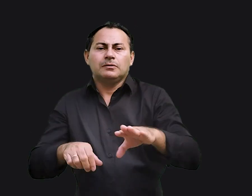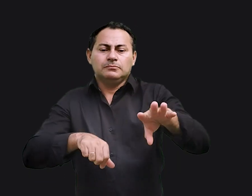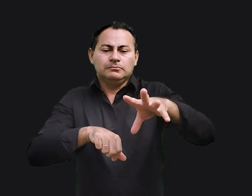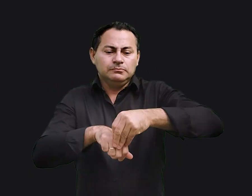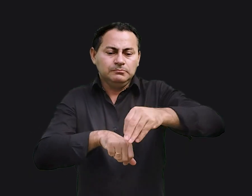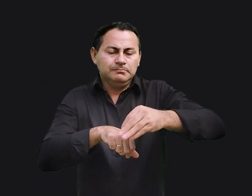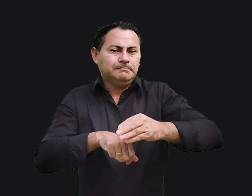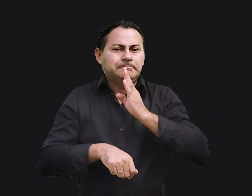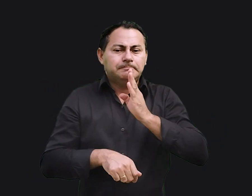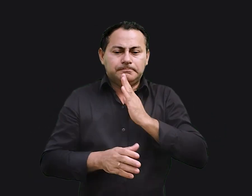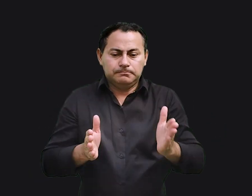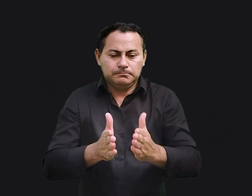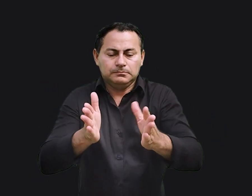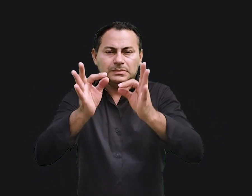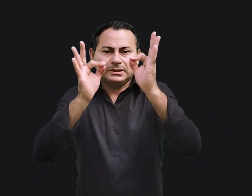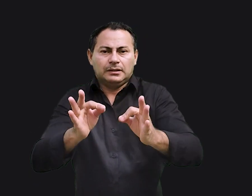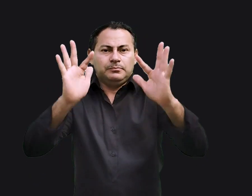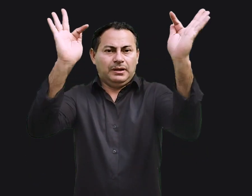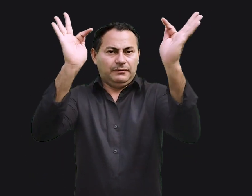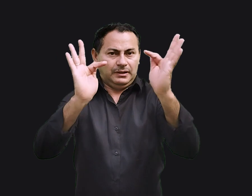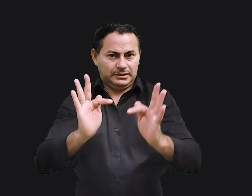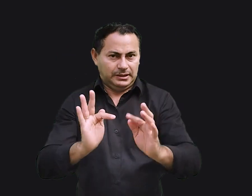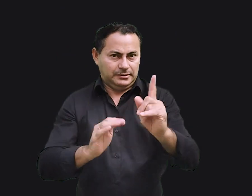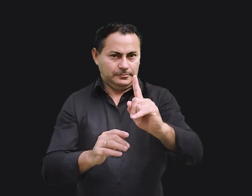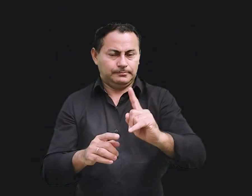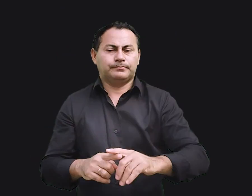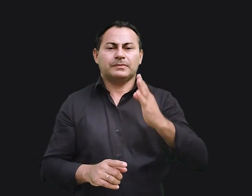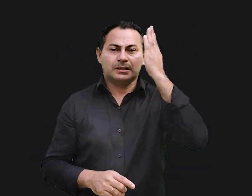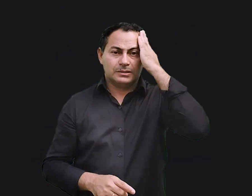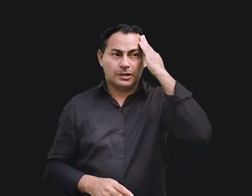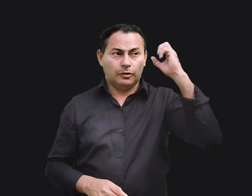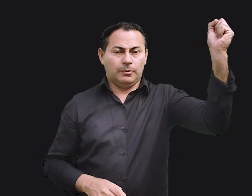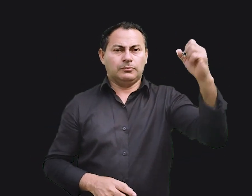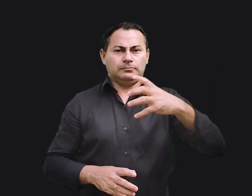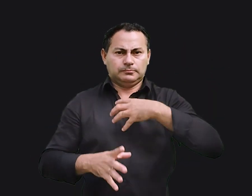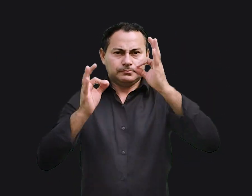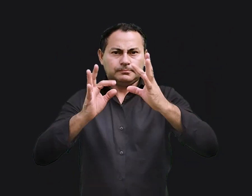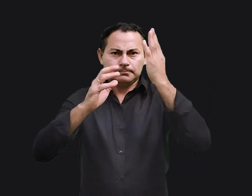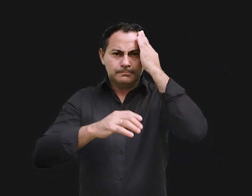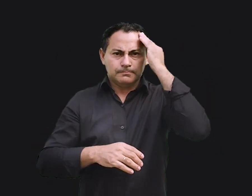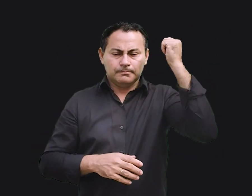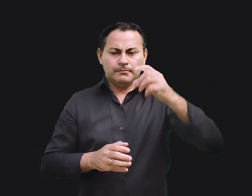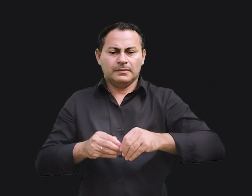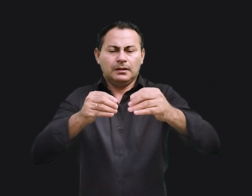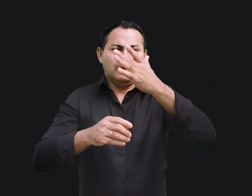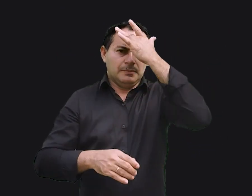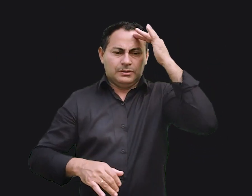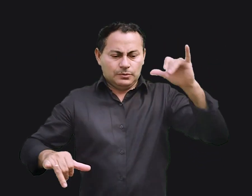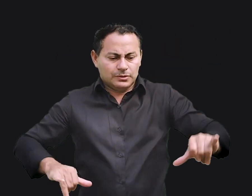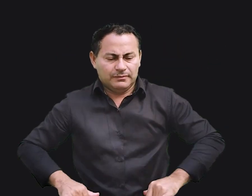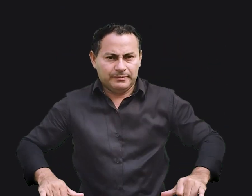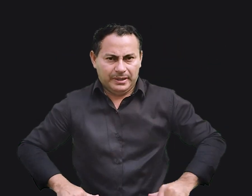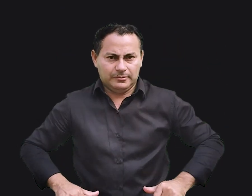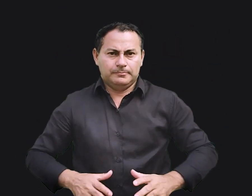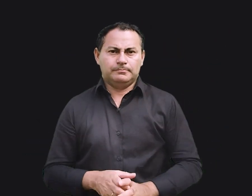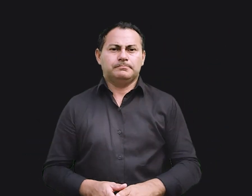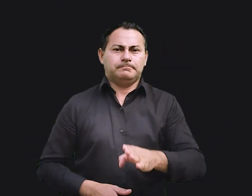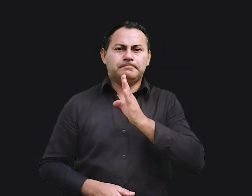conhecimento não é o caminho certo para a felicidade. Salomão concluiu que a sabedoria leva ao sofrimento e o